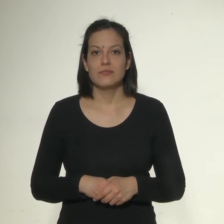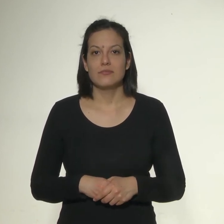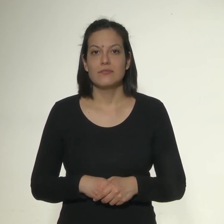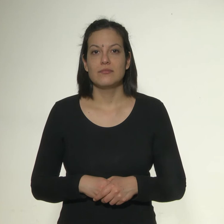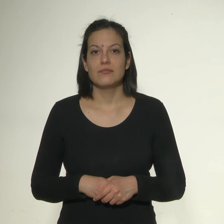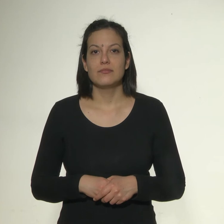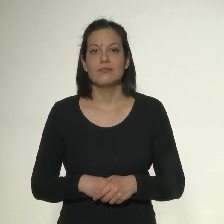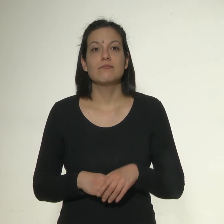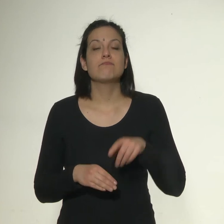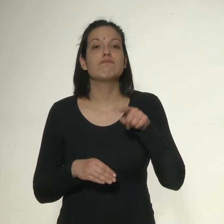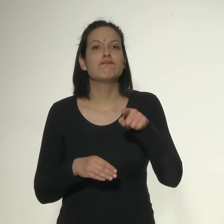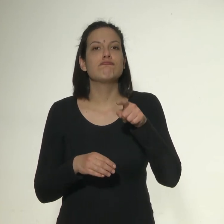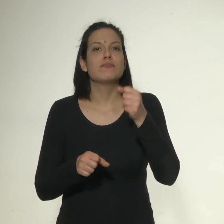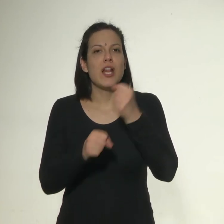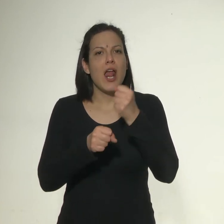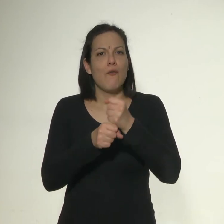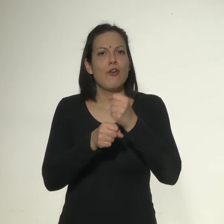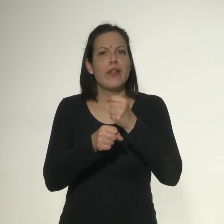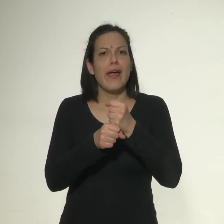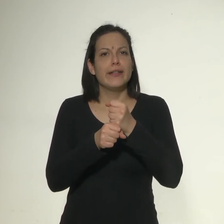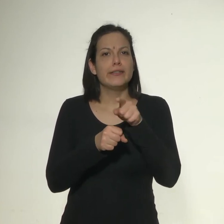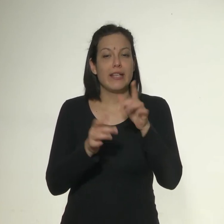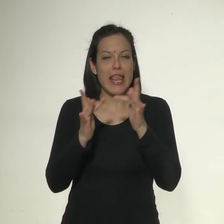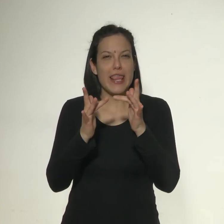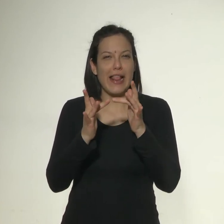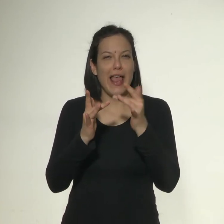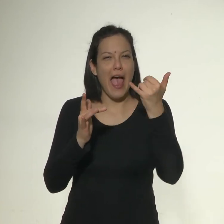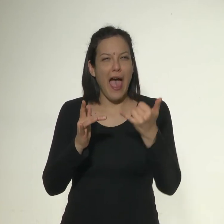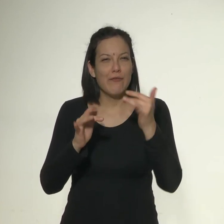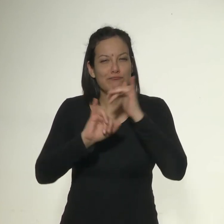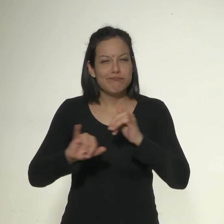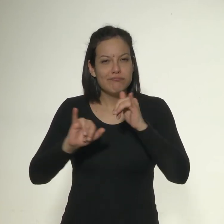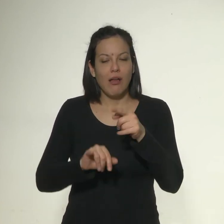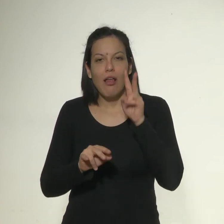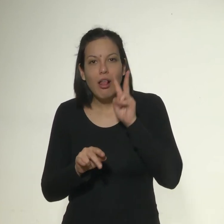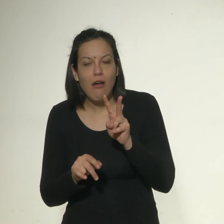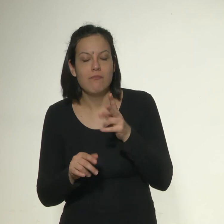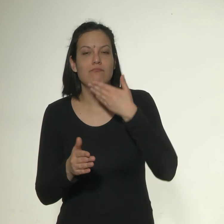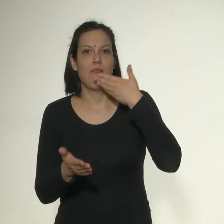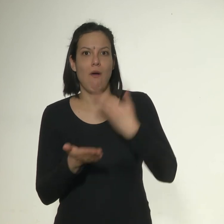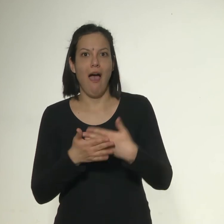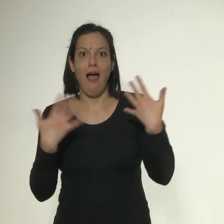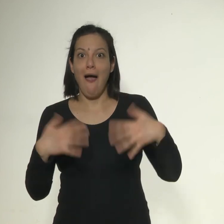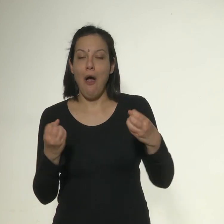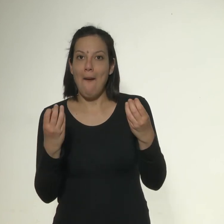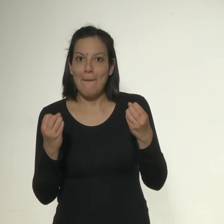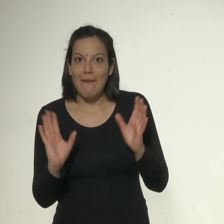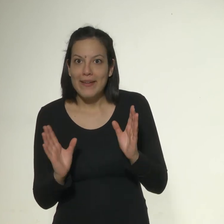Cuando las propuestas laborales a través de Internet son increíbles, no se debe